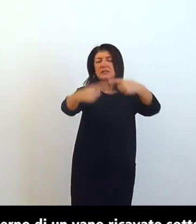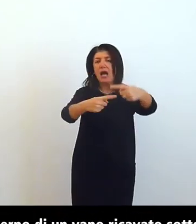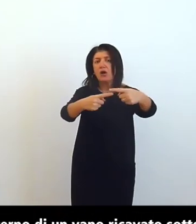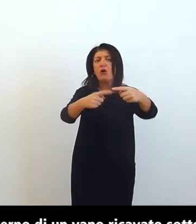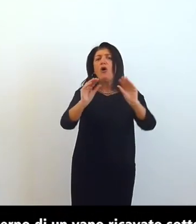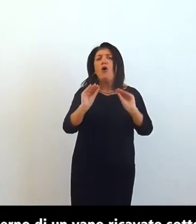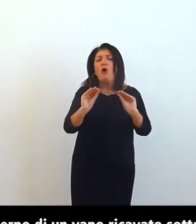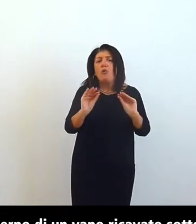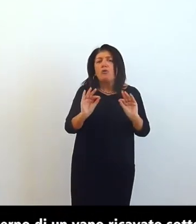ciborio